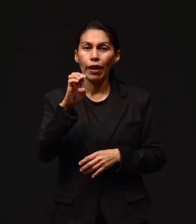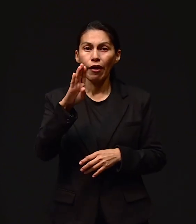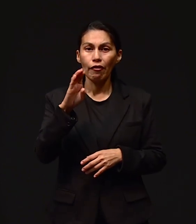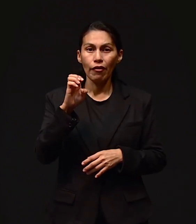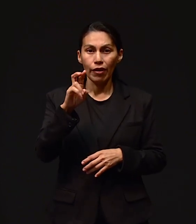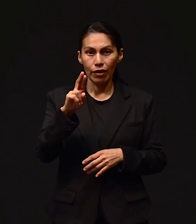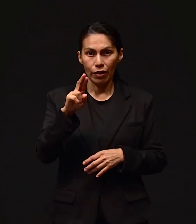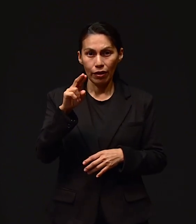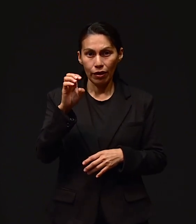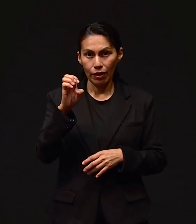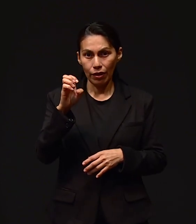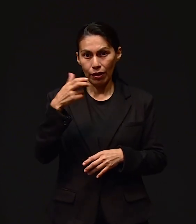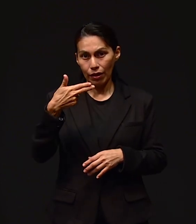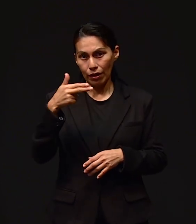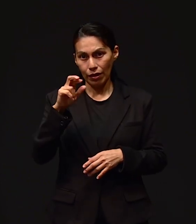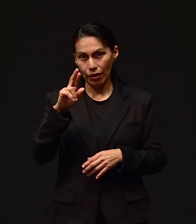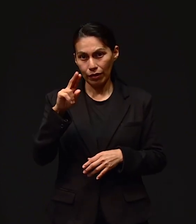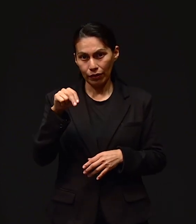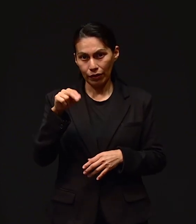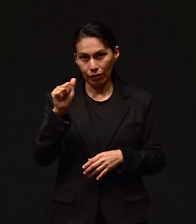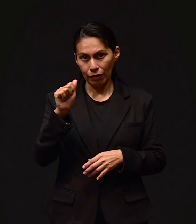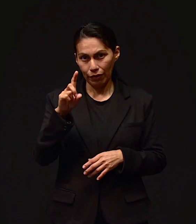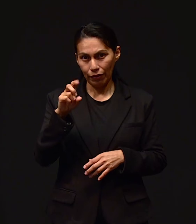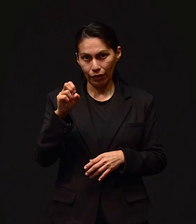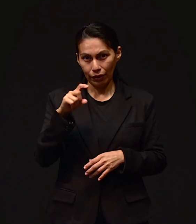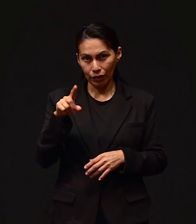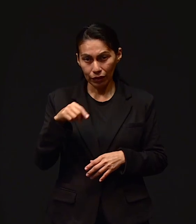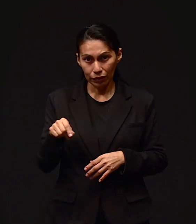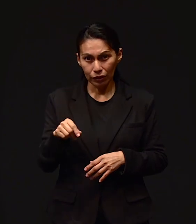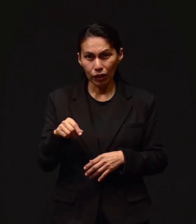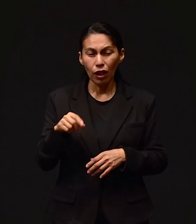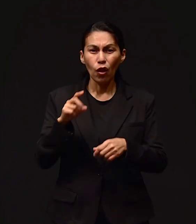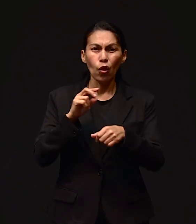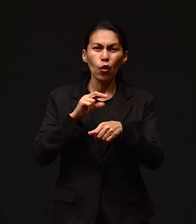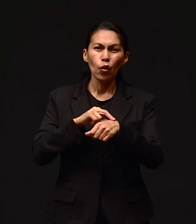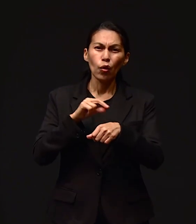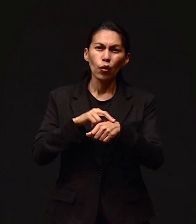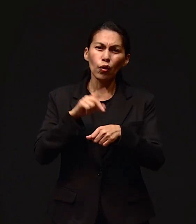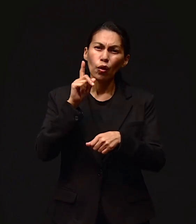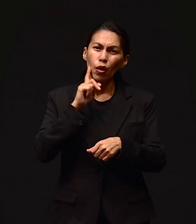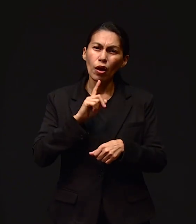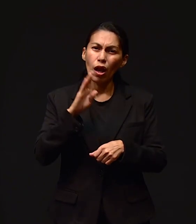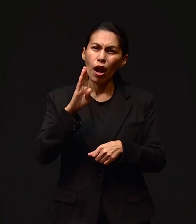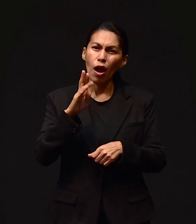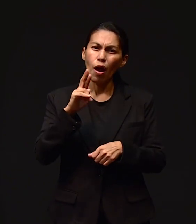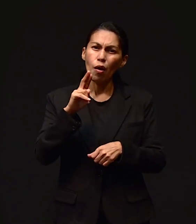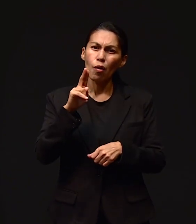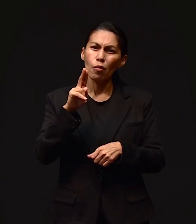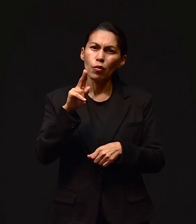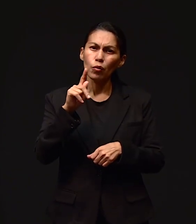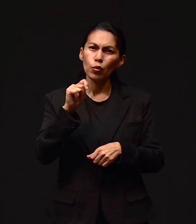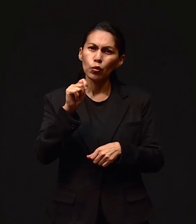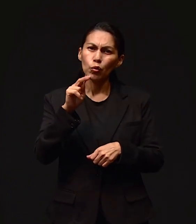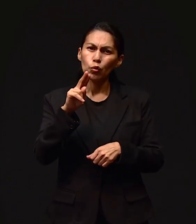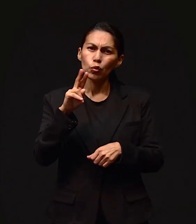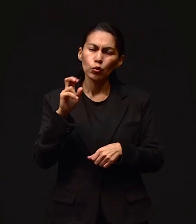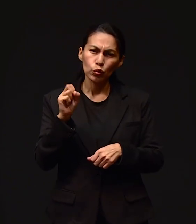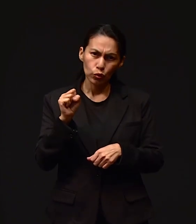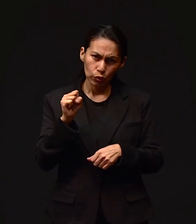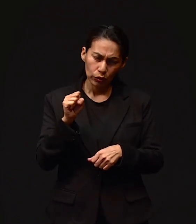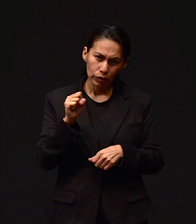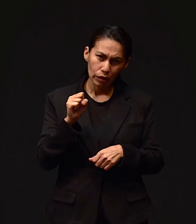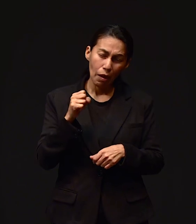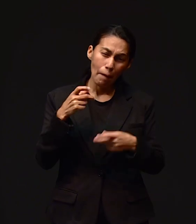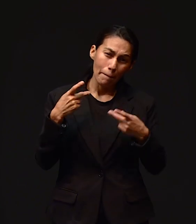y por la doctora Brutus también Desde luego por todos aquellos que han perdido a un ser querido